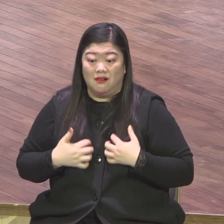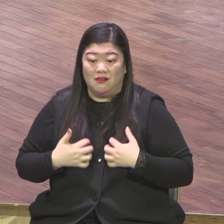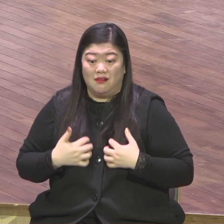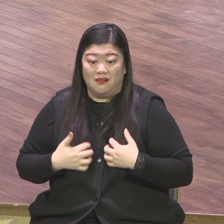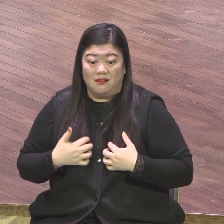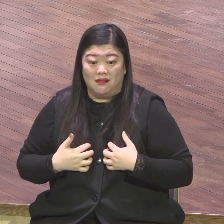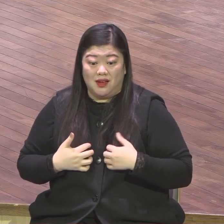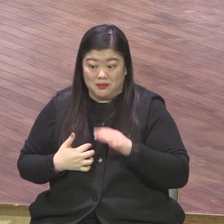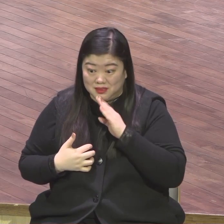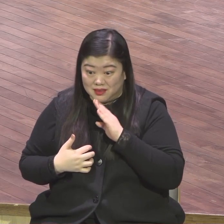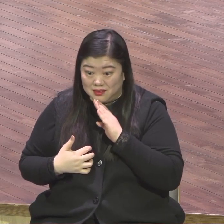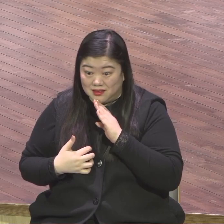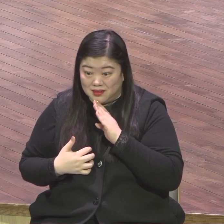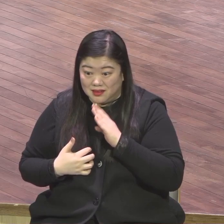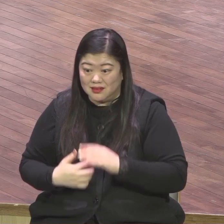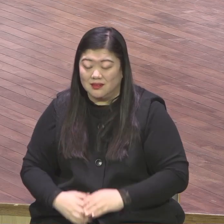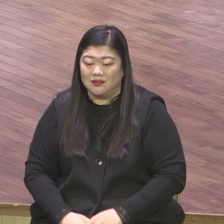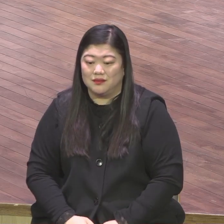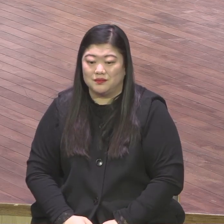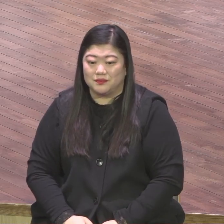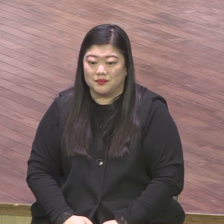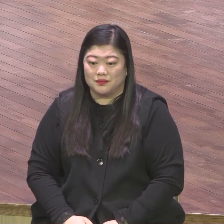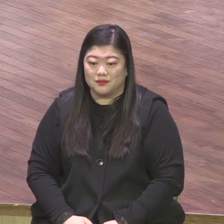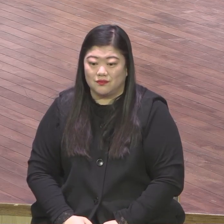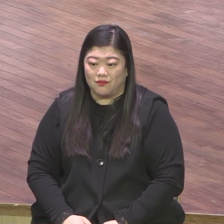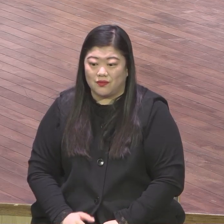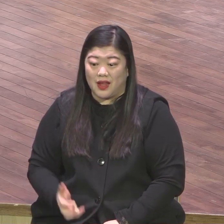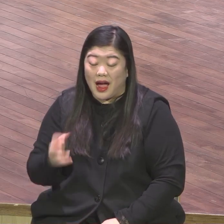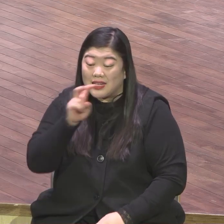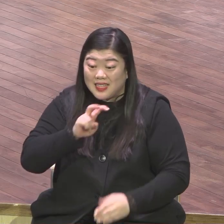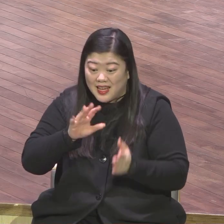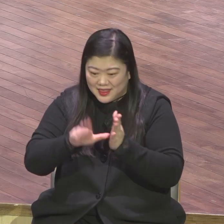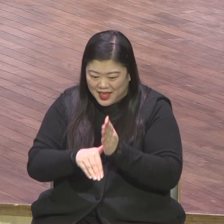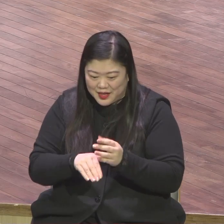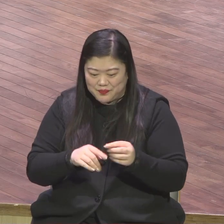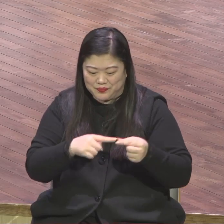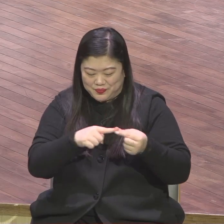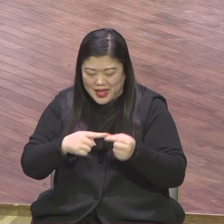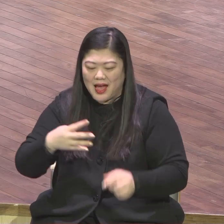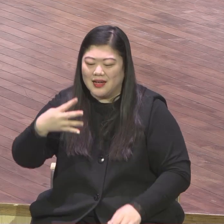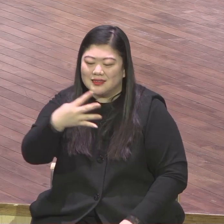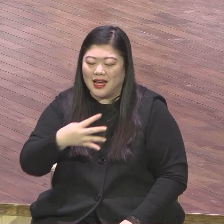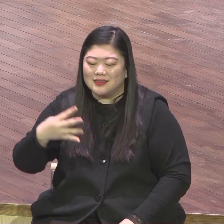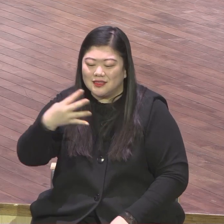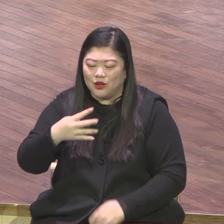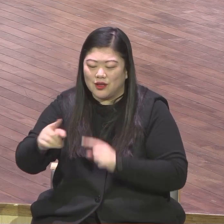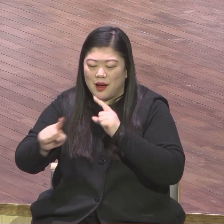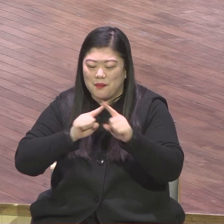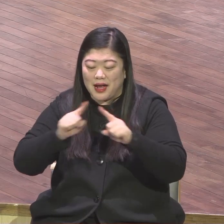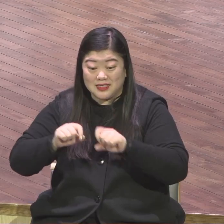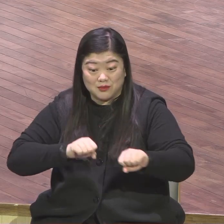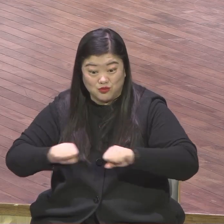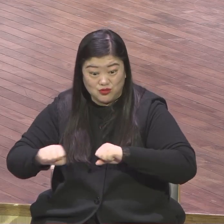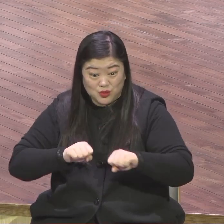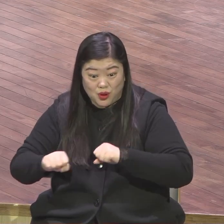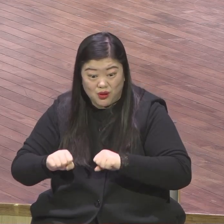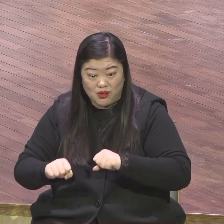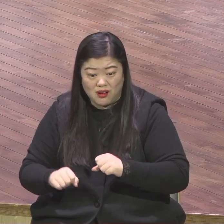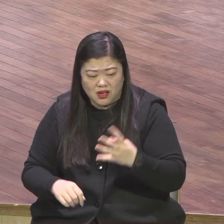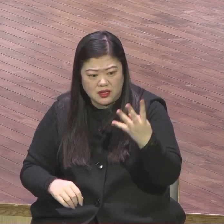우리가 사천말씀 운동을 향해서 은약적 도전을 하고 있습니다 지금 약 2500개 정도의 말씀 운동 현장이 있는데